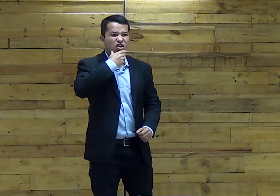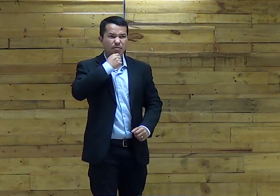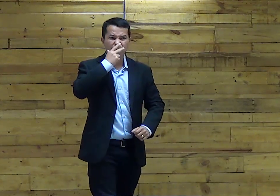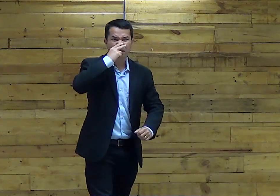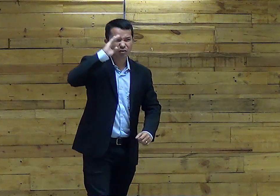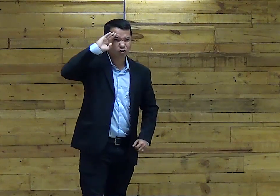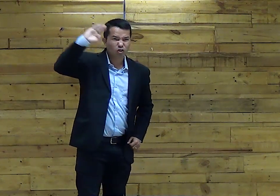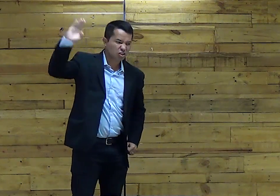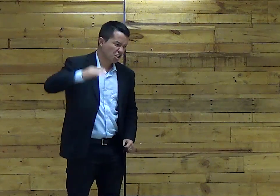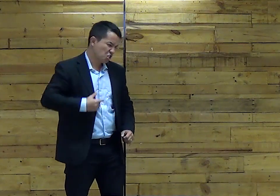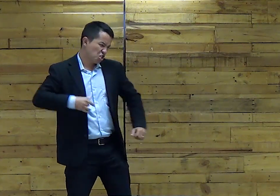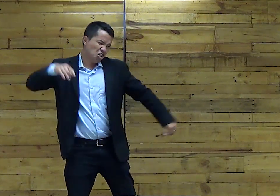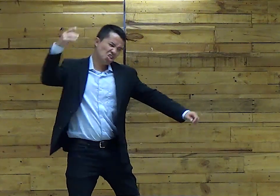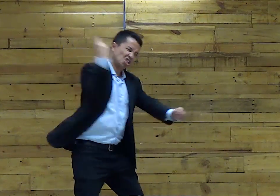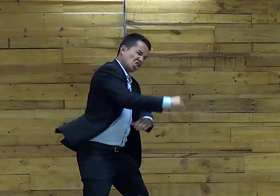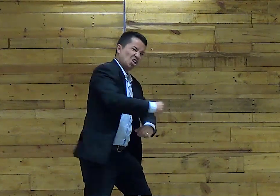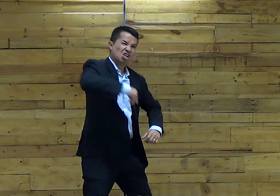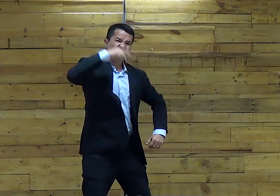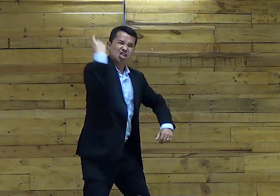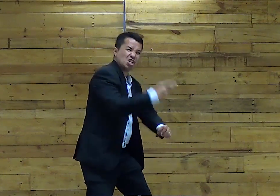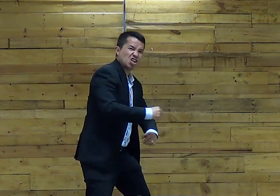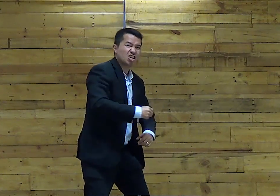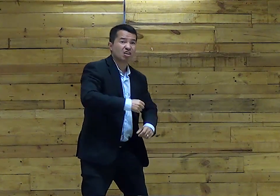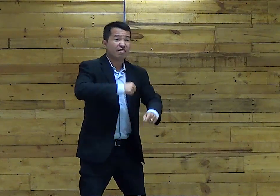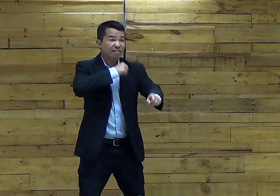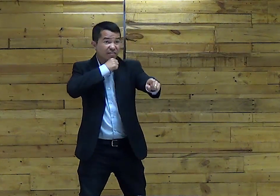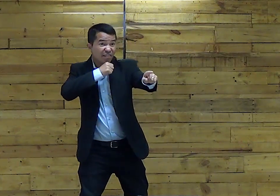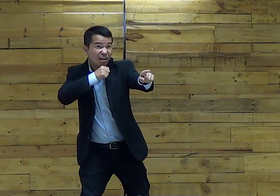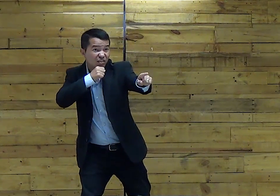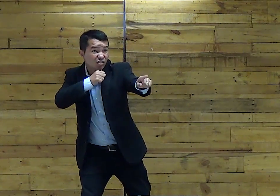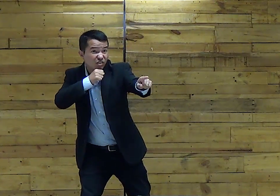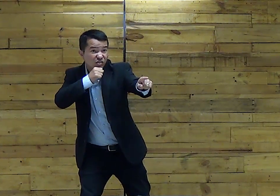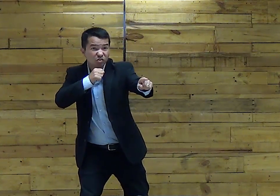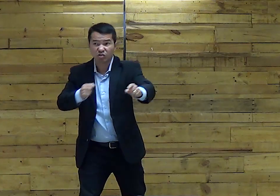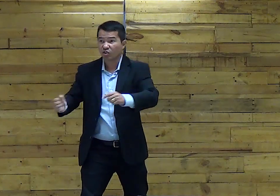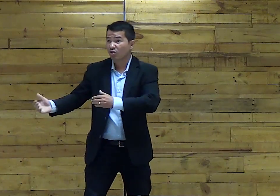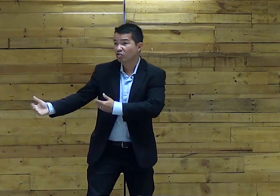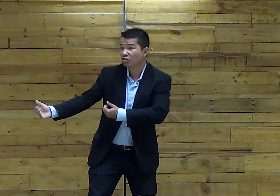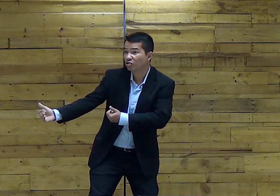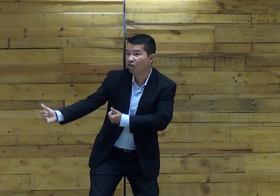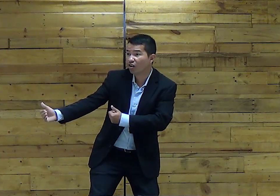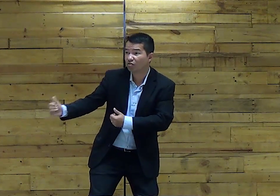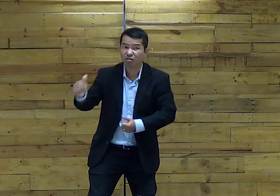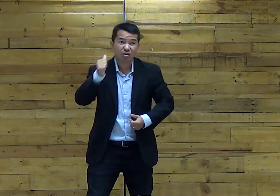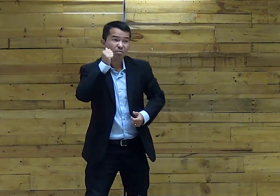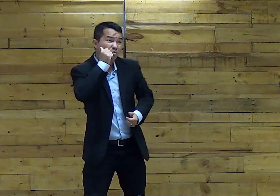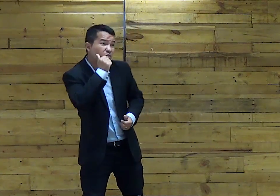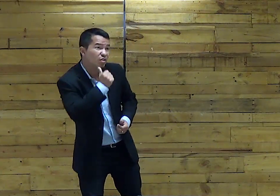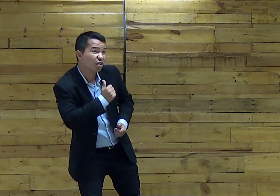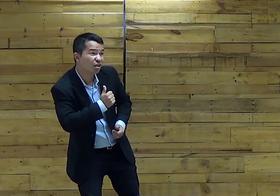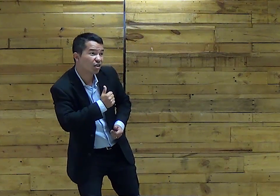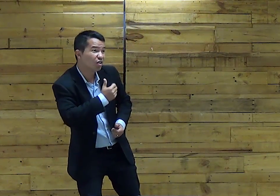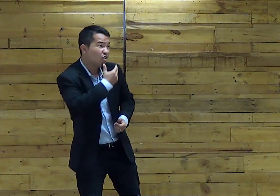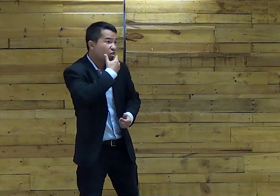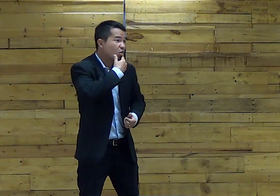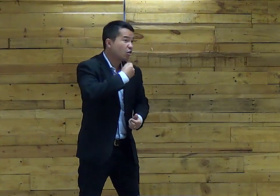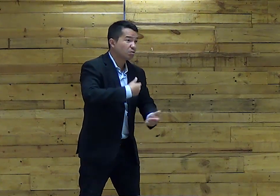castigo Havia os senhores Que diziam lá Você tem que fazer Não importava se era jovem